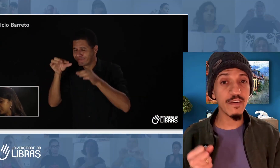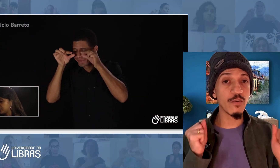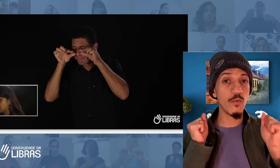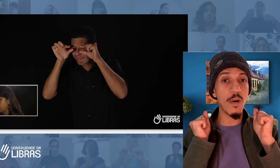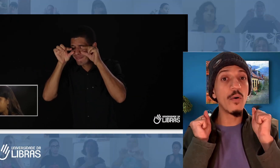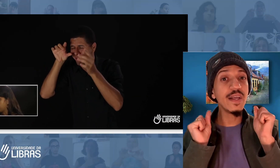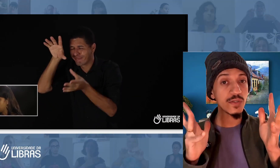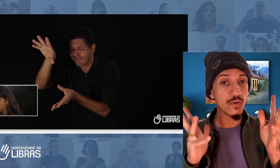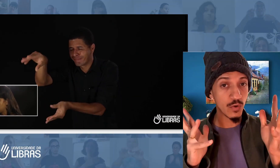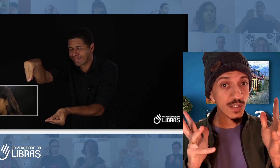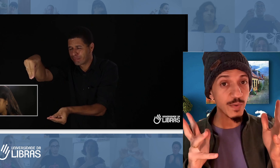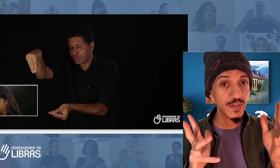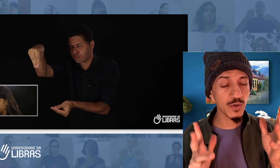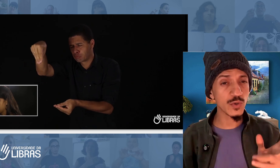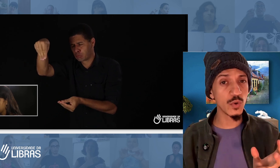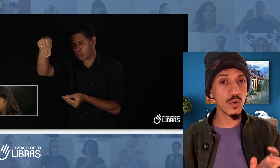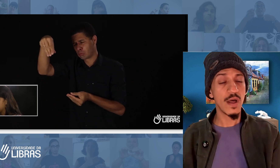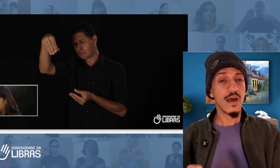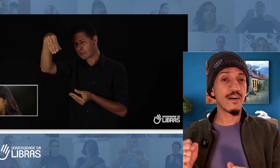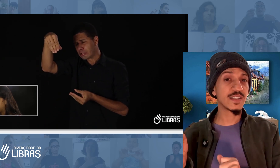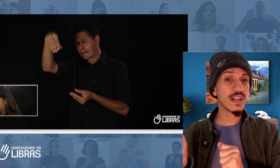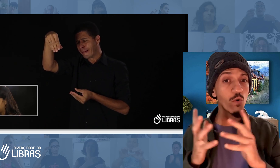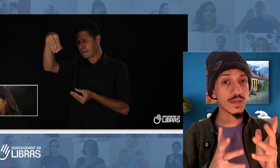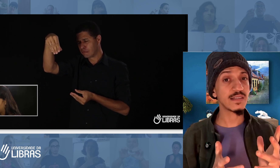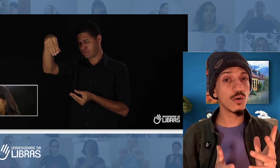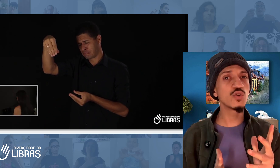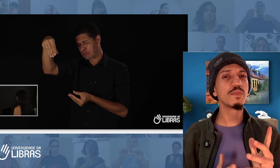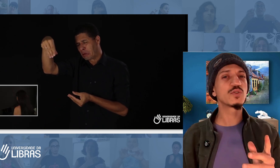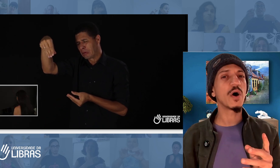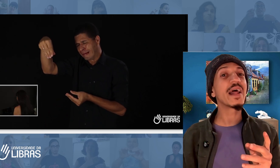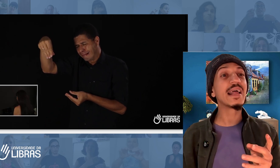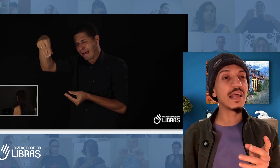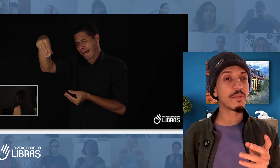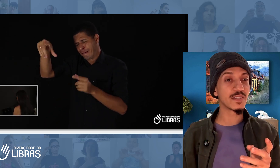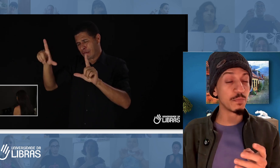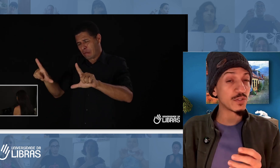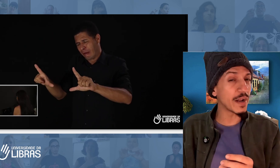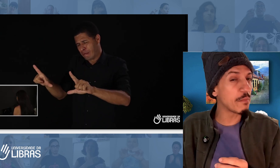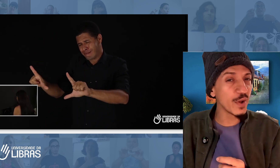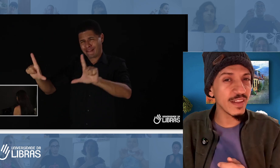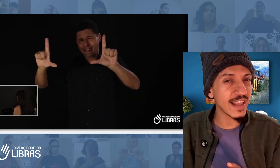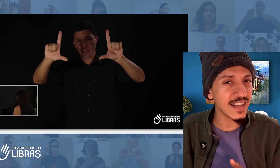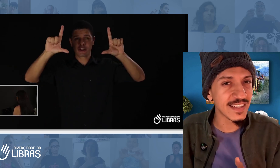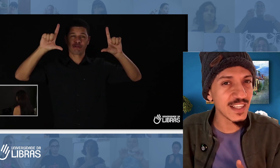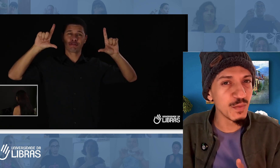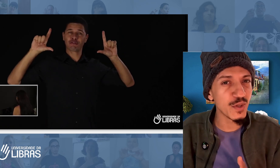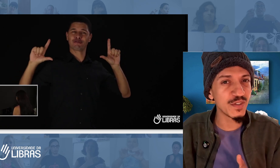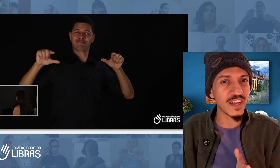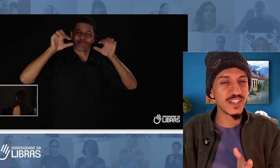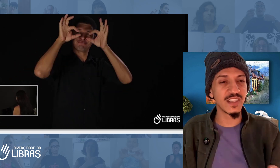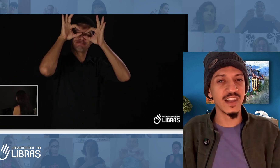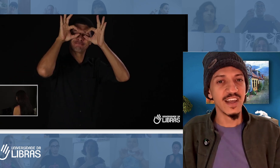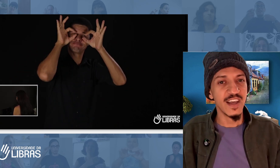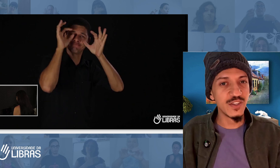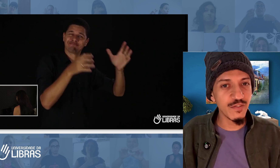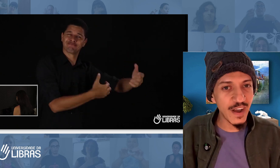o Maurício, nosso professor surdo, fazendo a contação de uma história em libras, uma história muito interessante, muito divertida, de um velhinho.